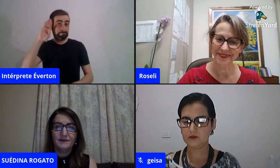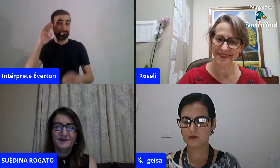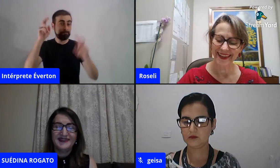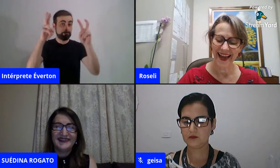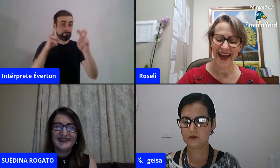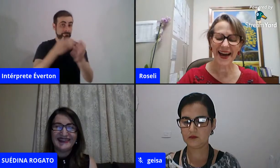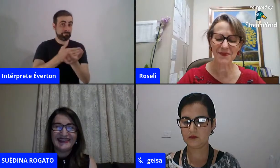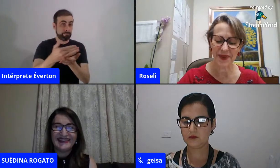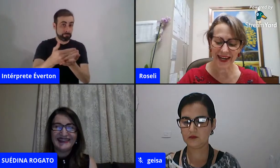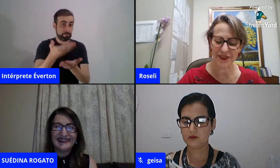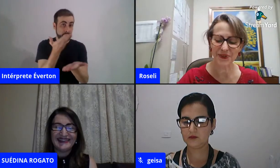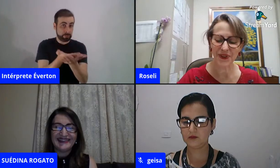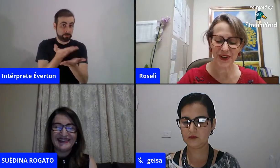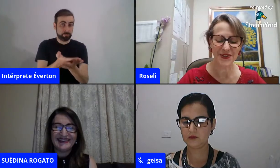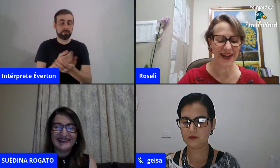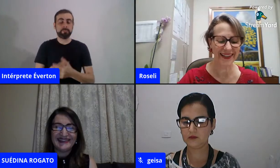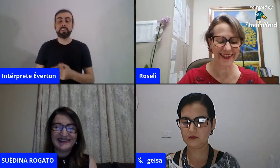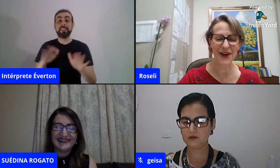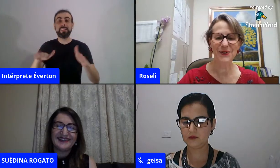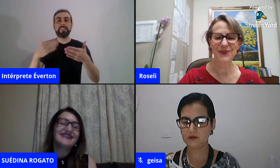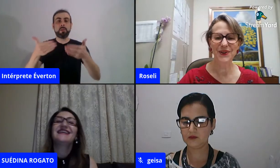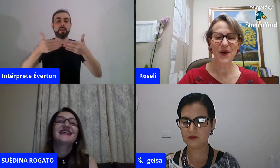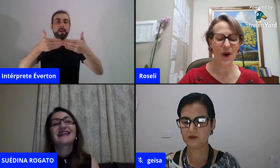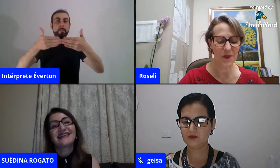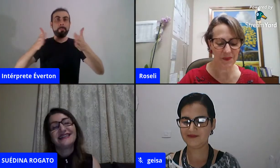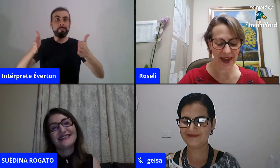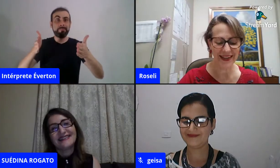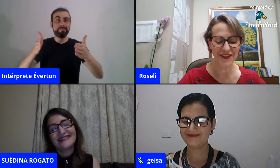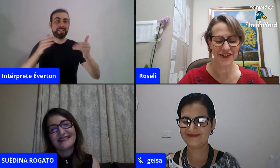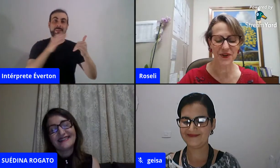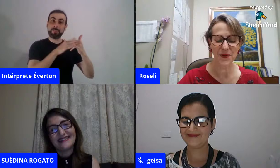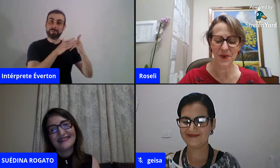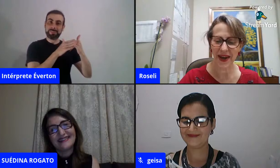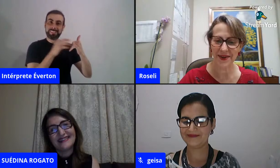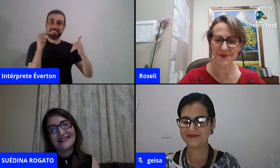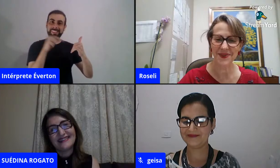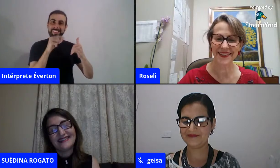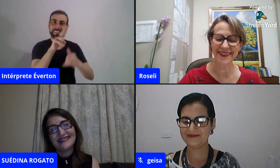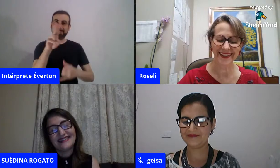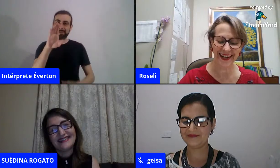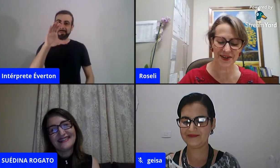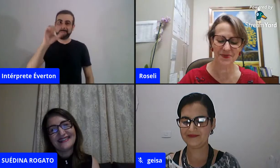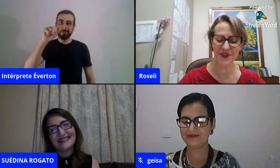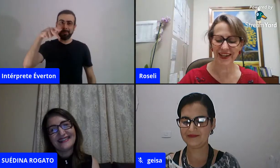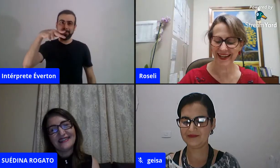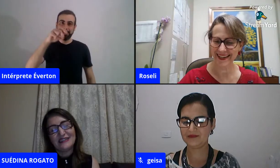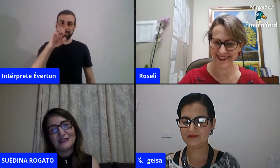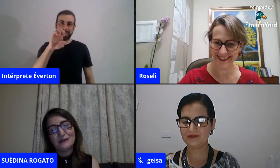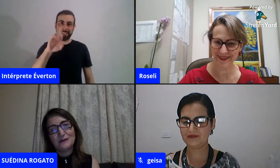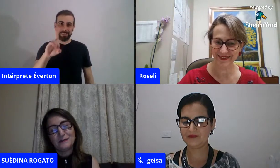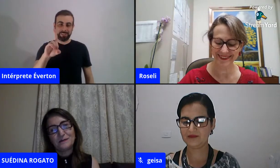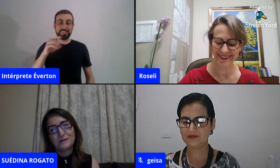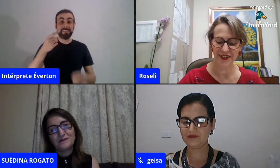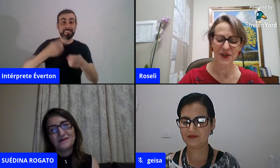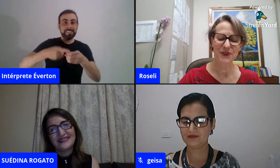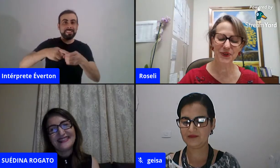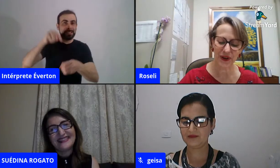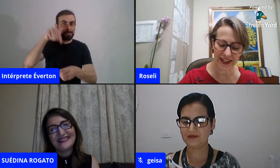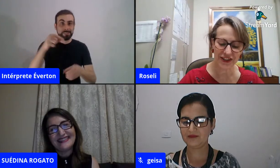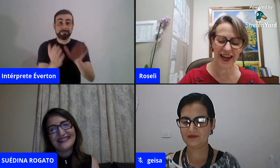então, aberto o nosso canal Colped, UEMP, Campos de Jacarezinho,